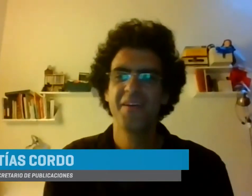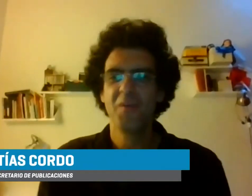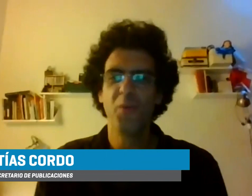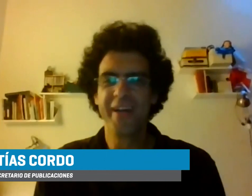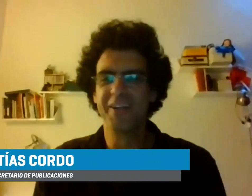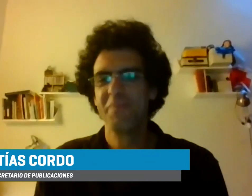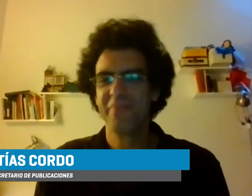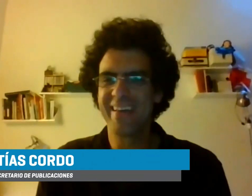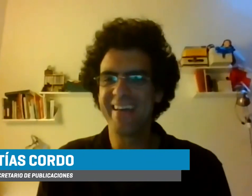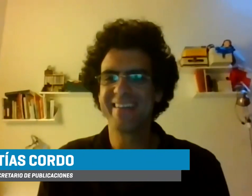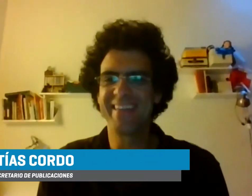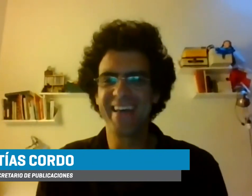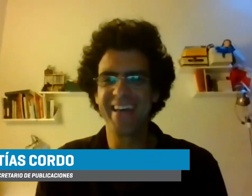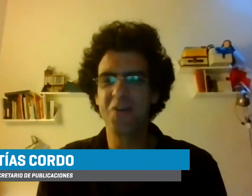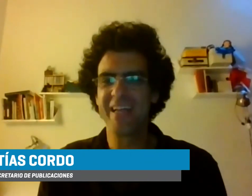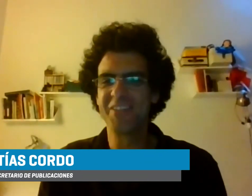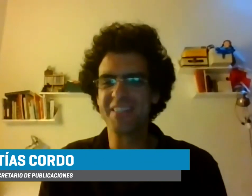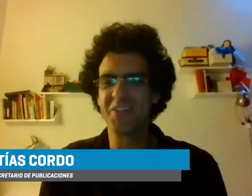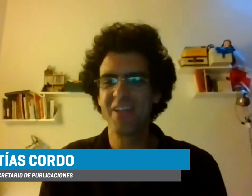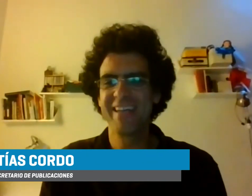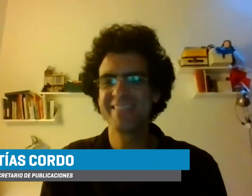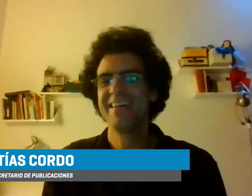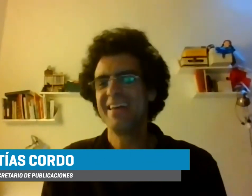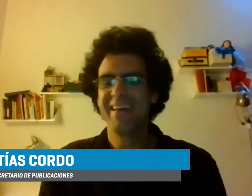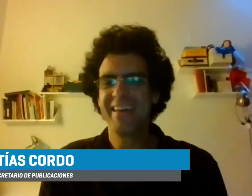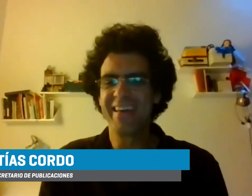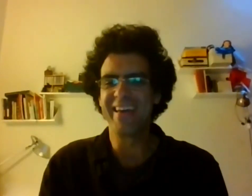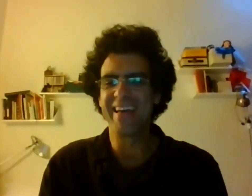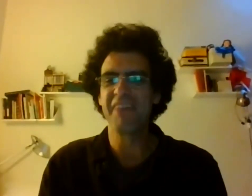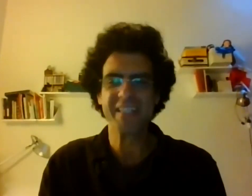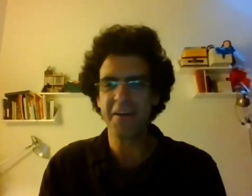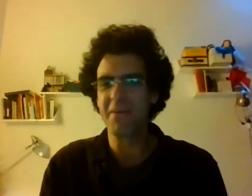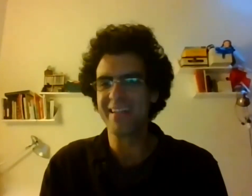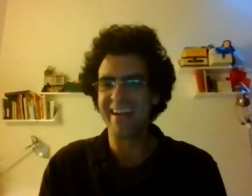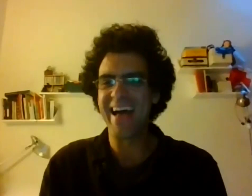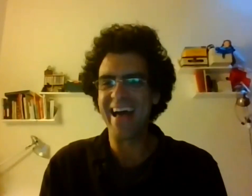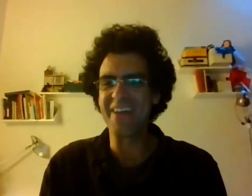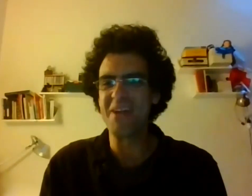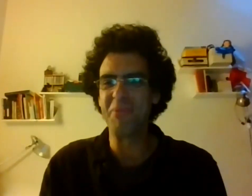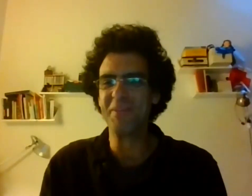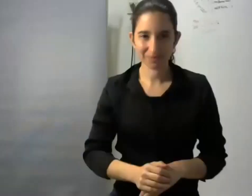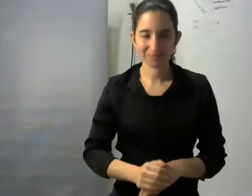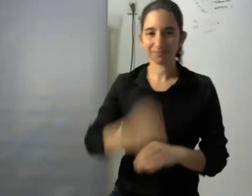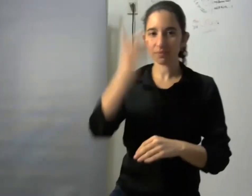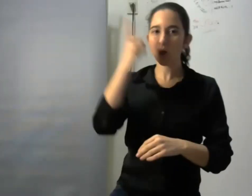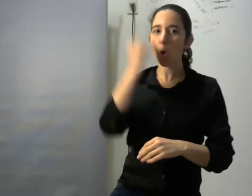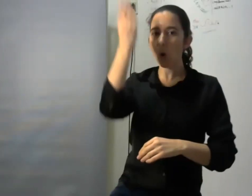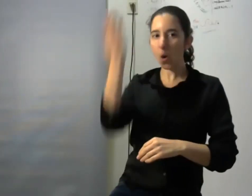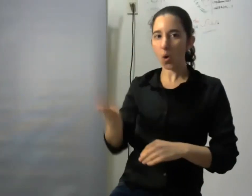Bueno hola a todos y todas efectivamente acá hay una pregunta como dice